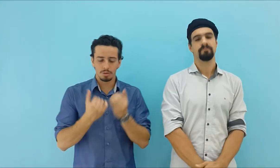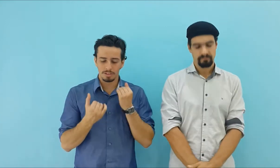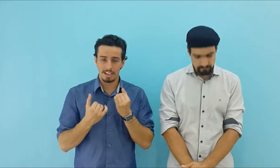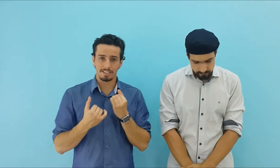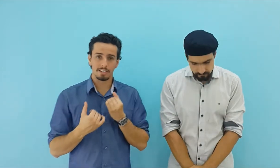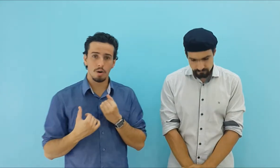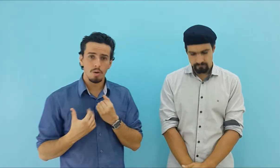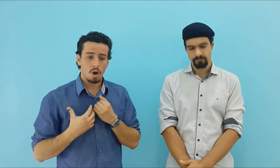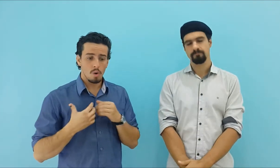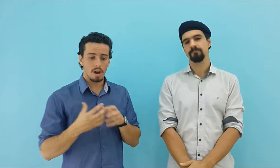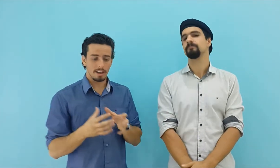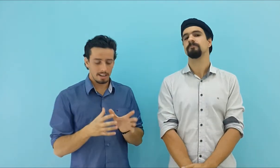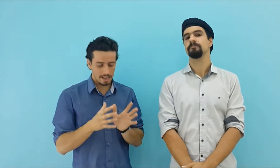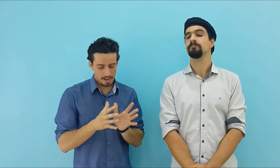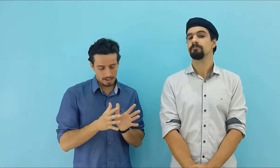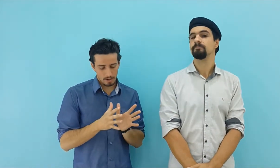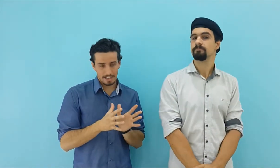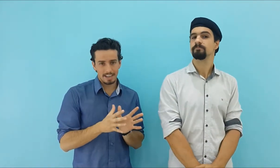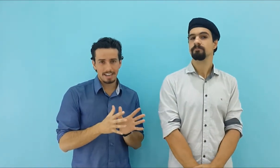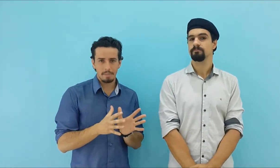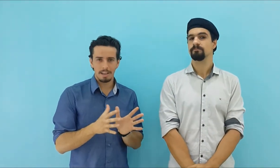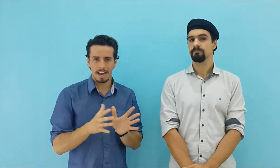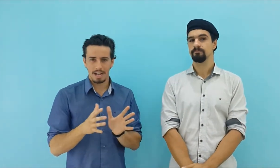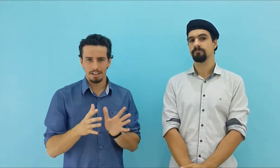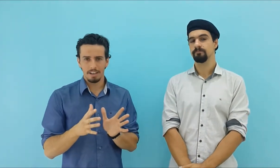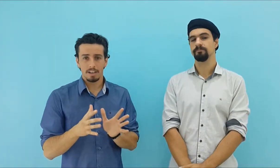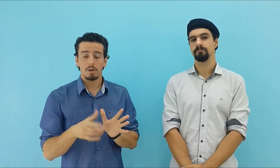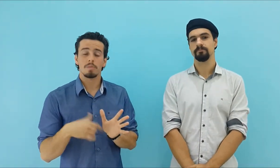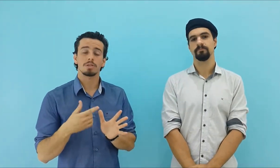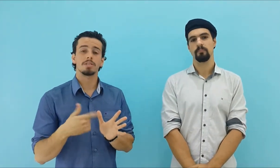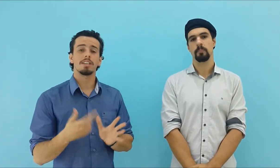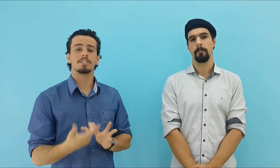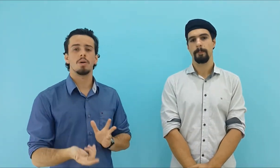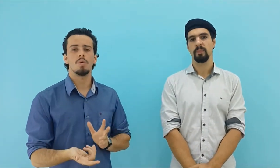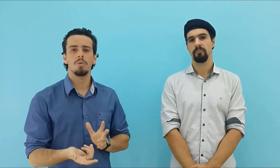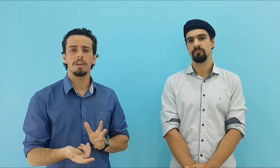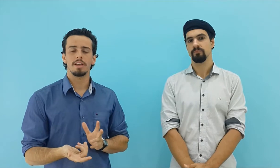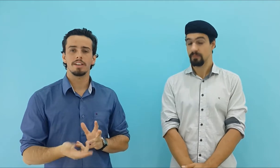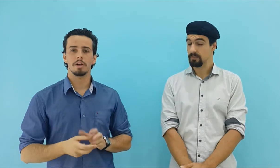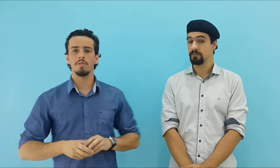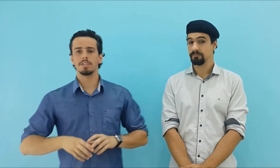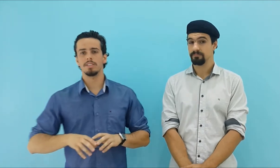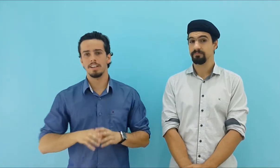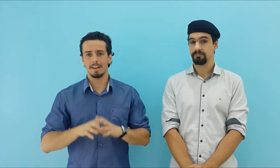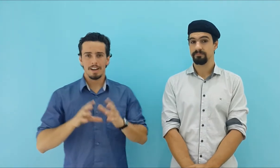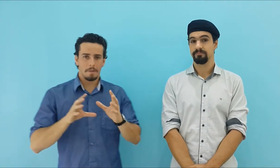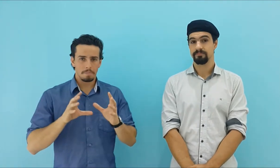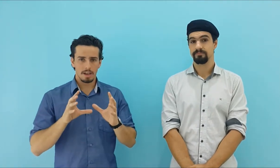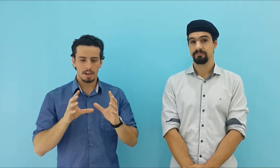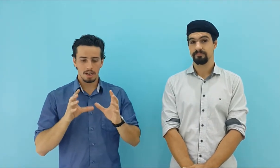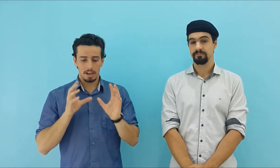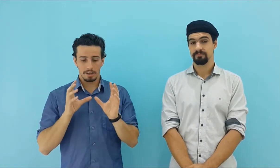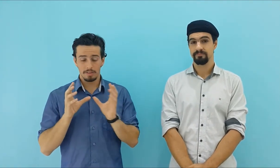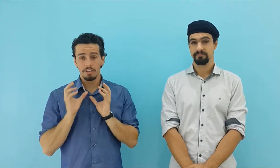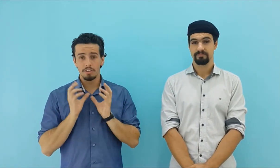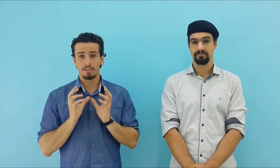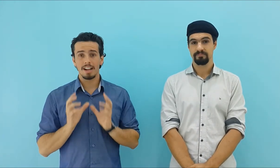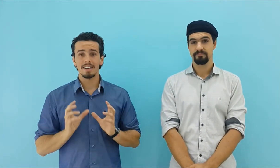associação com aquela caminhada, uma associação ruim. Então, você, em vez de estar